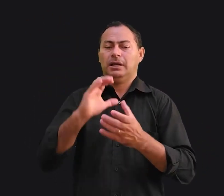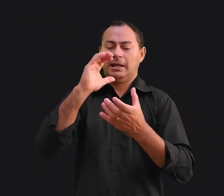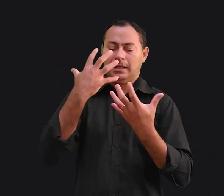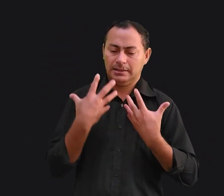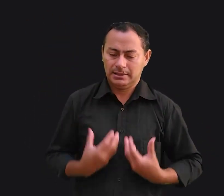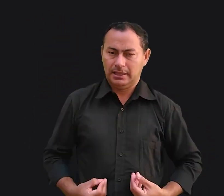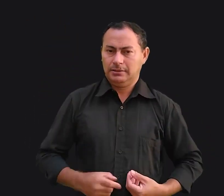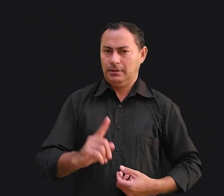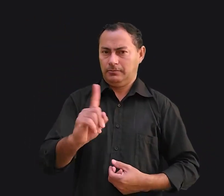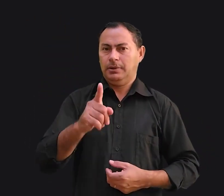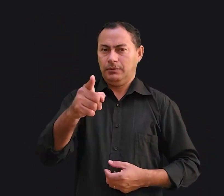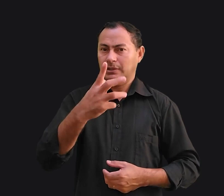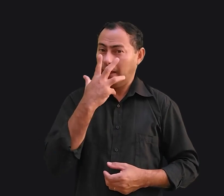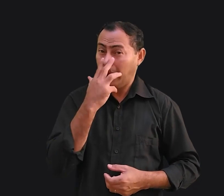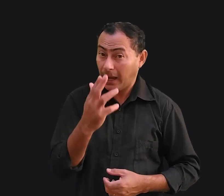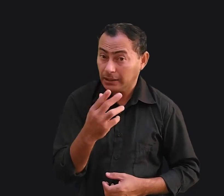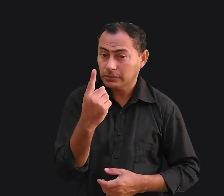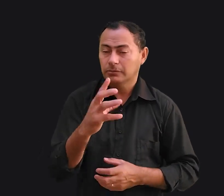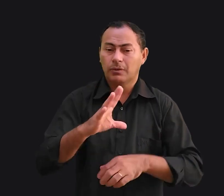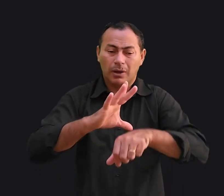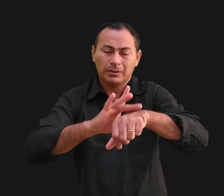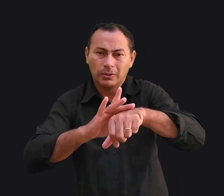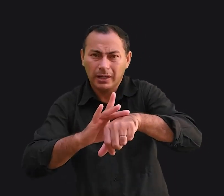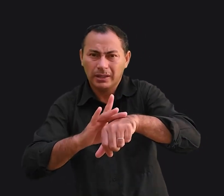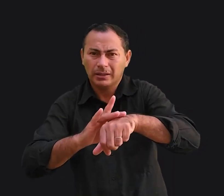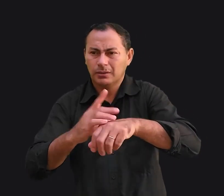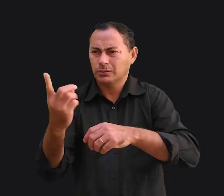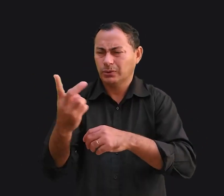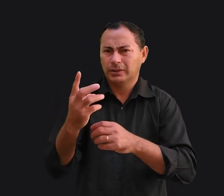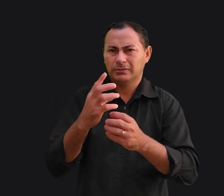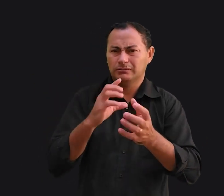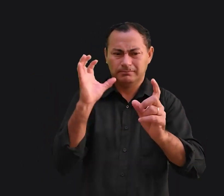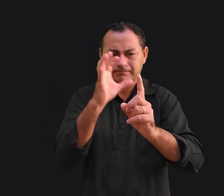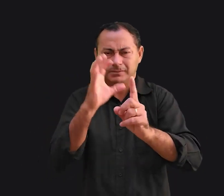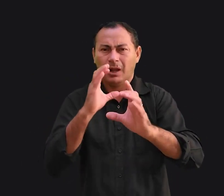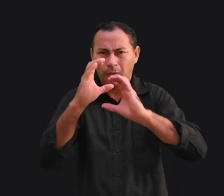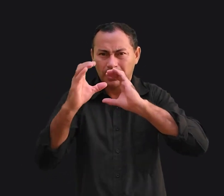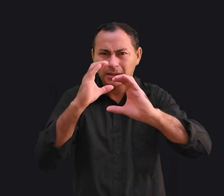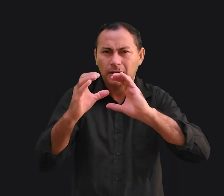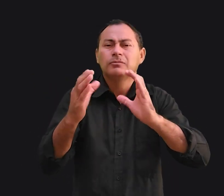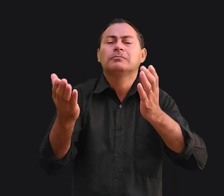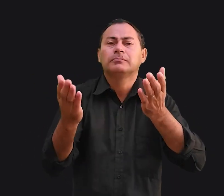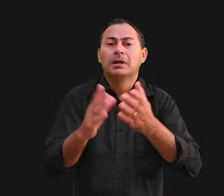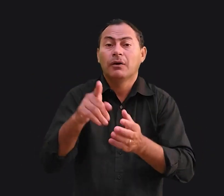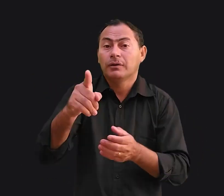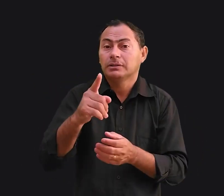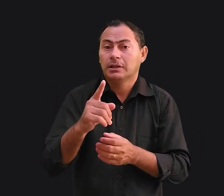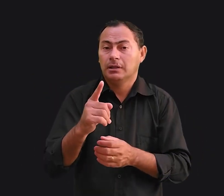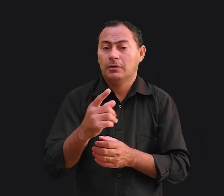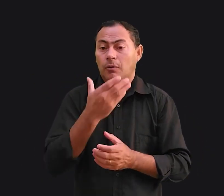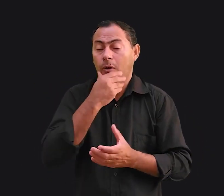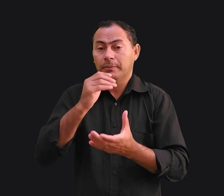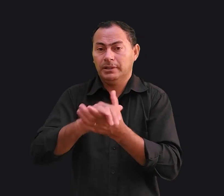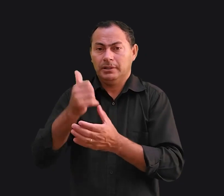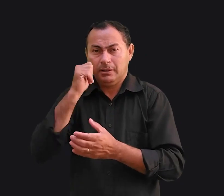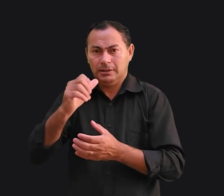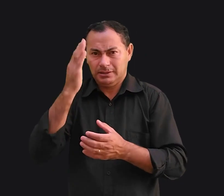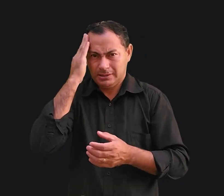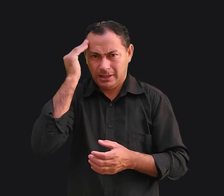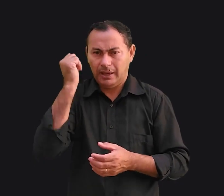cansados. Você acha que uma doença e um dos dois não interferem na comunicação? Se você é um marido sábio, sabe que